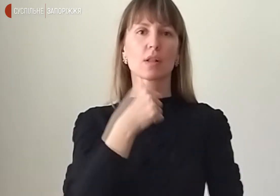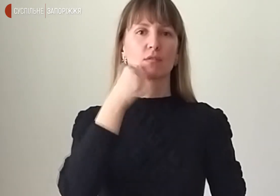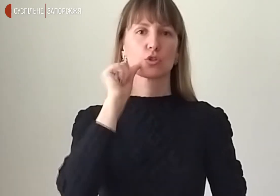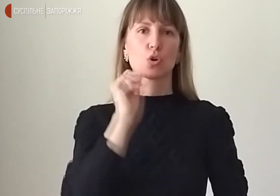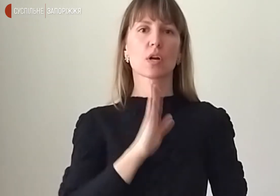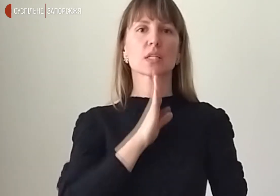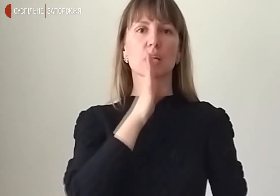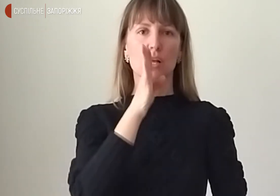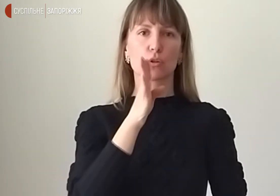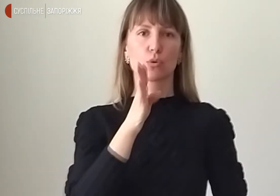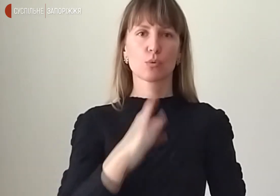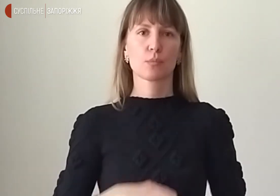зранку.